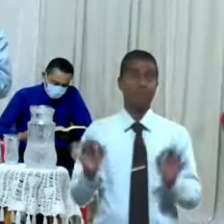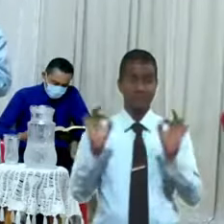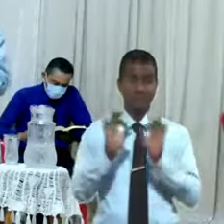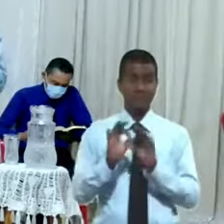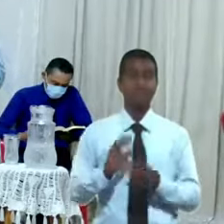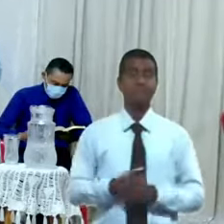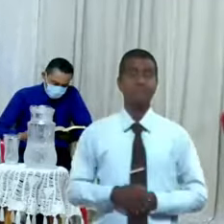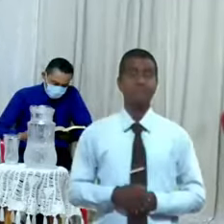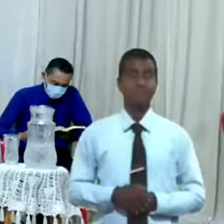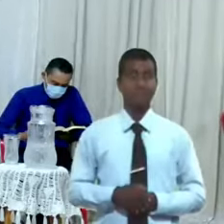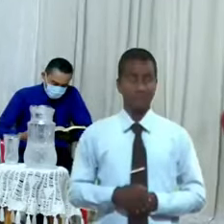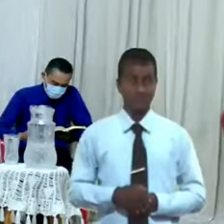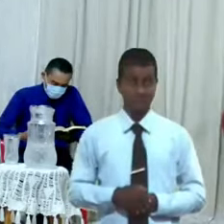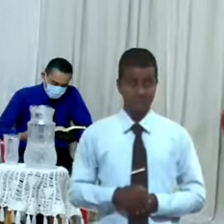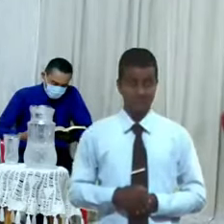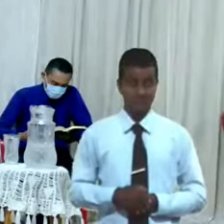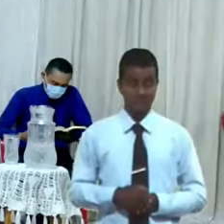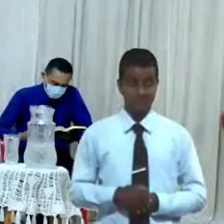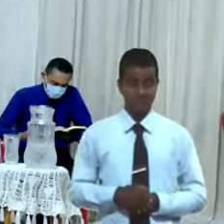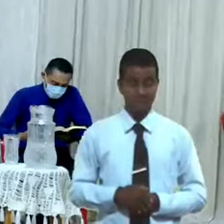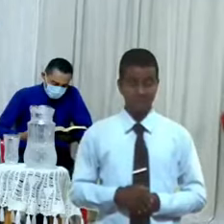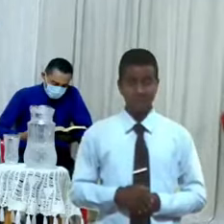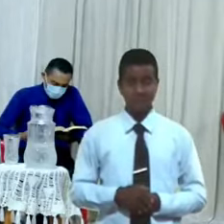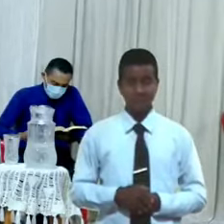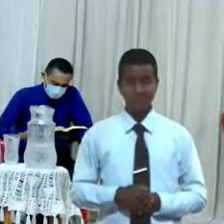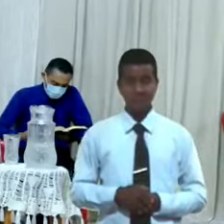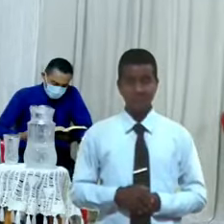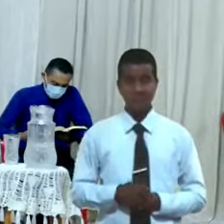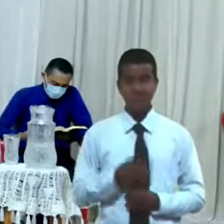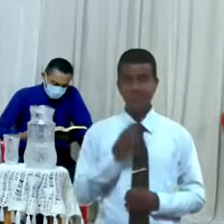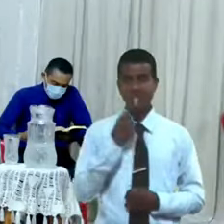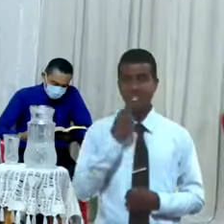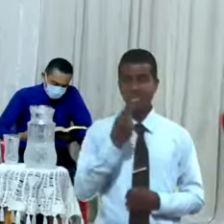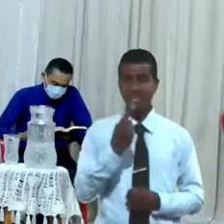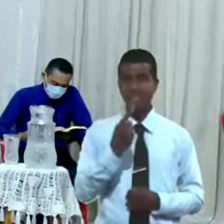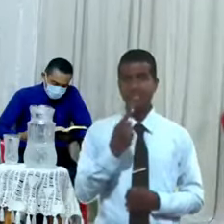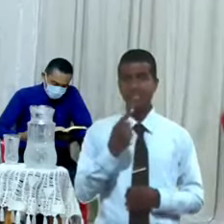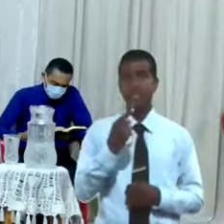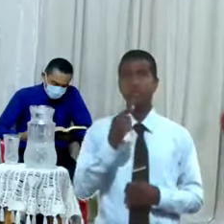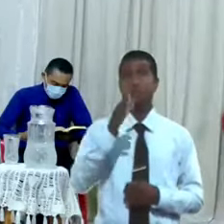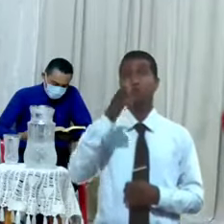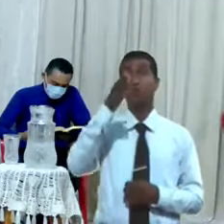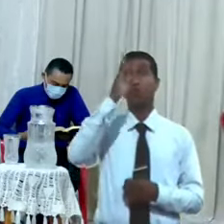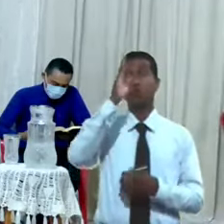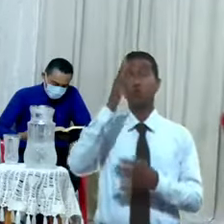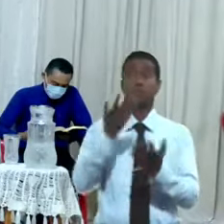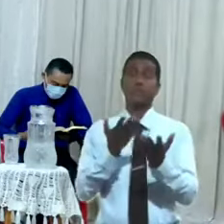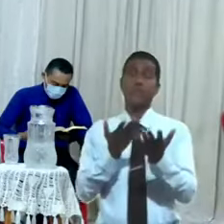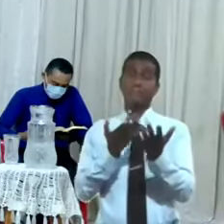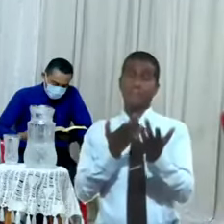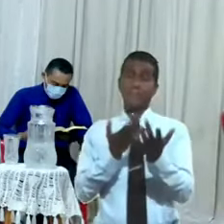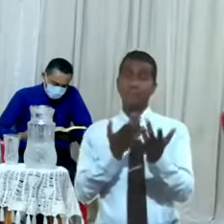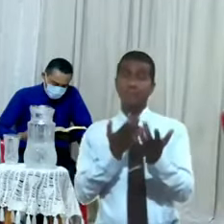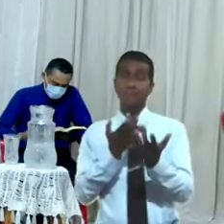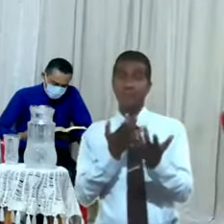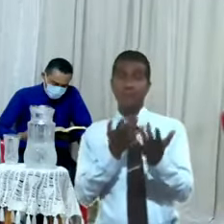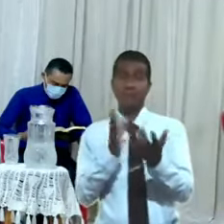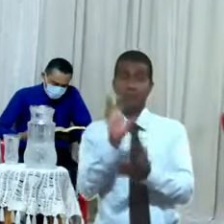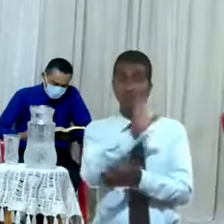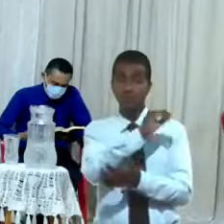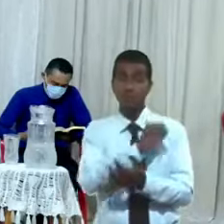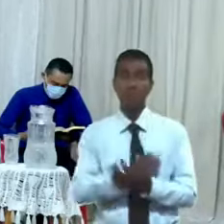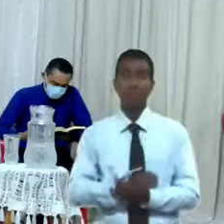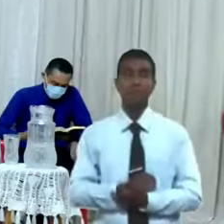Y claro, se trata pues de lo que Dios espera de nosotros. Todos sabemos que Salomón había